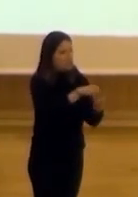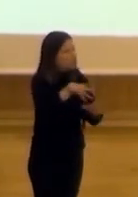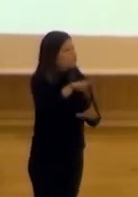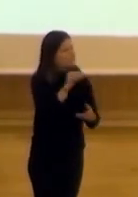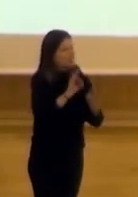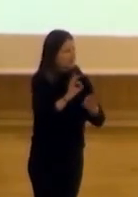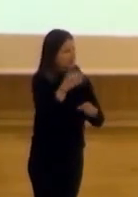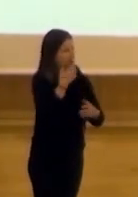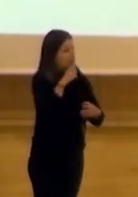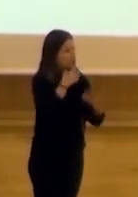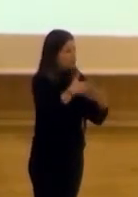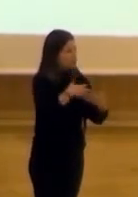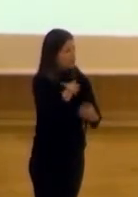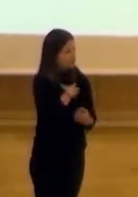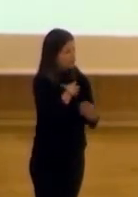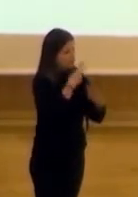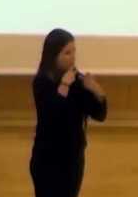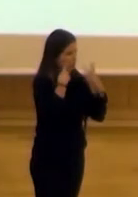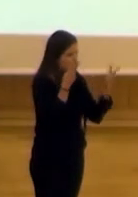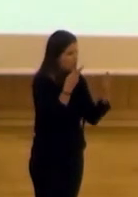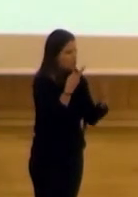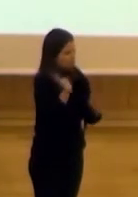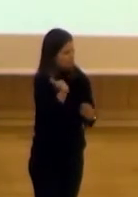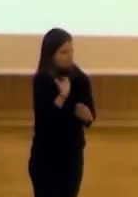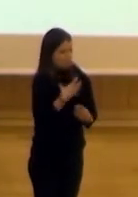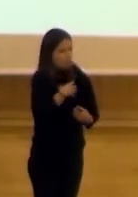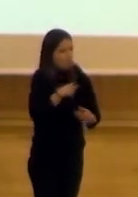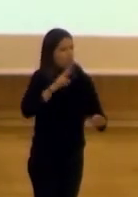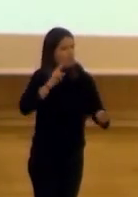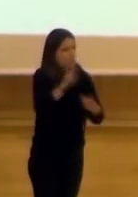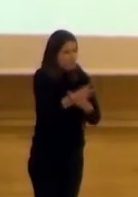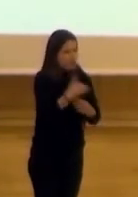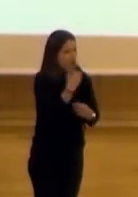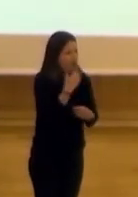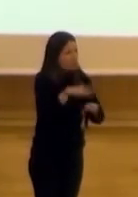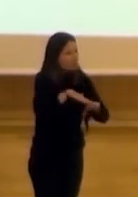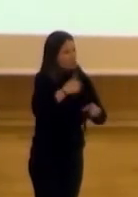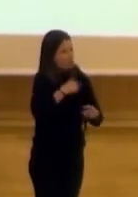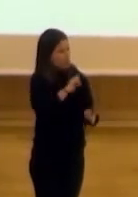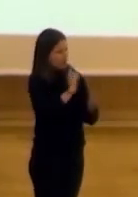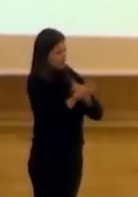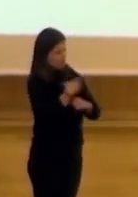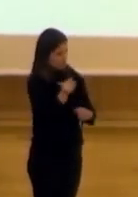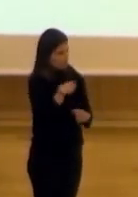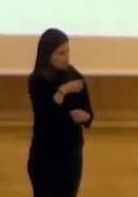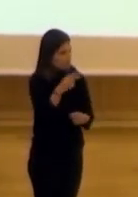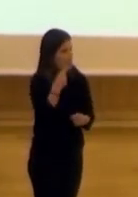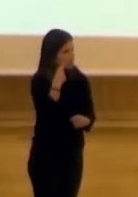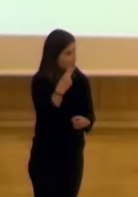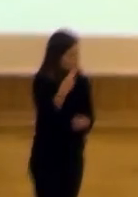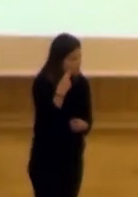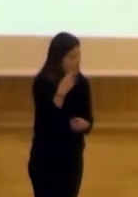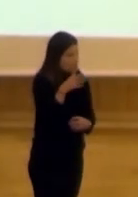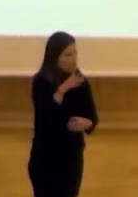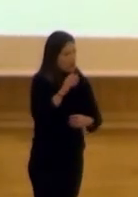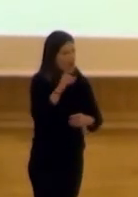pública y no entiende que yo no soy capaz de responderle a lo que él me está diciendo ni hacer algo para que eso cambie. Entonces ese miedo a defraudarlo,